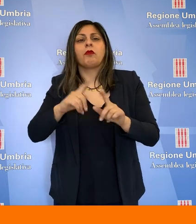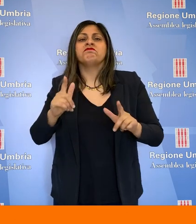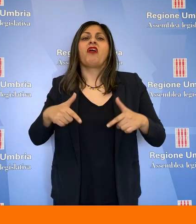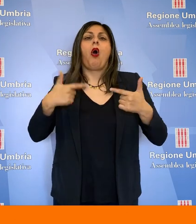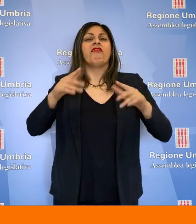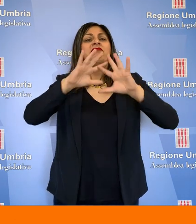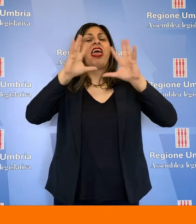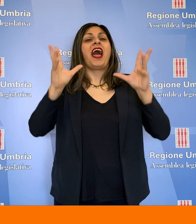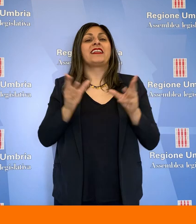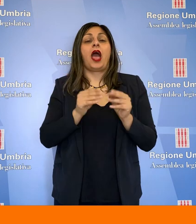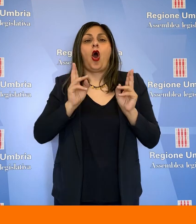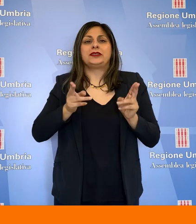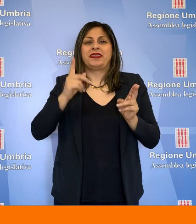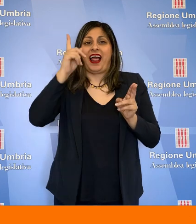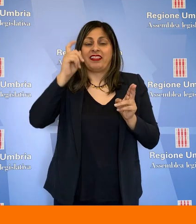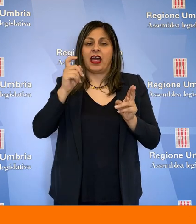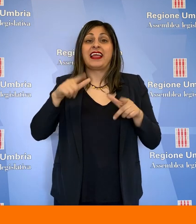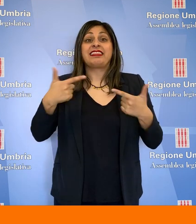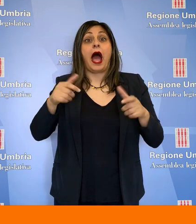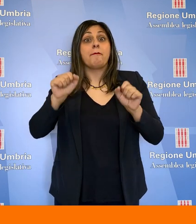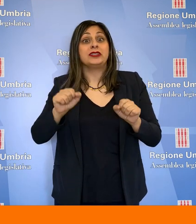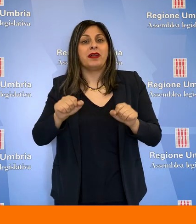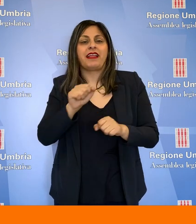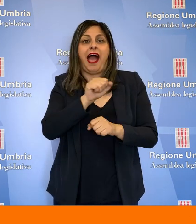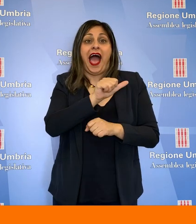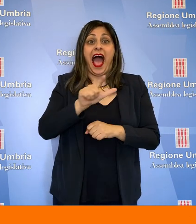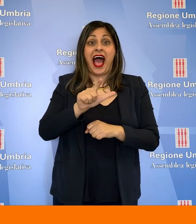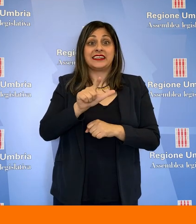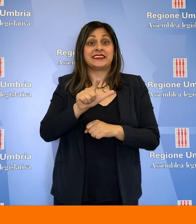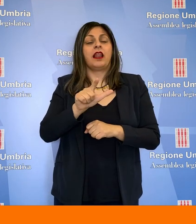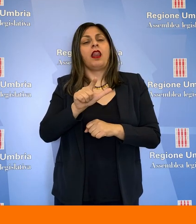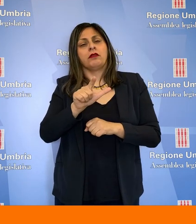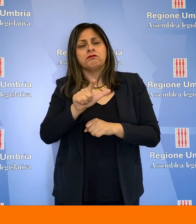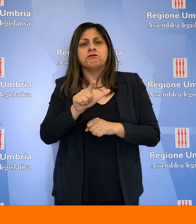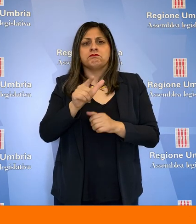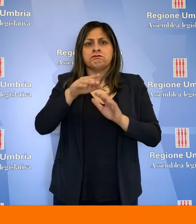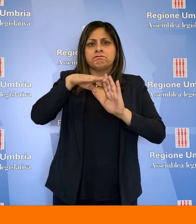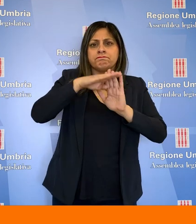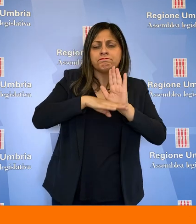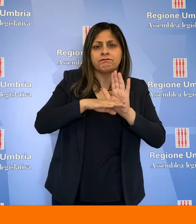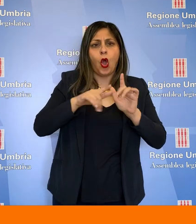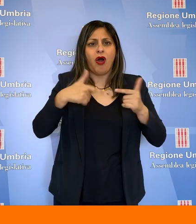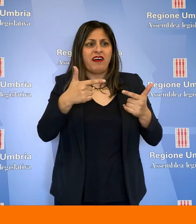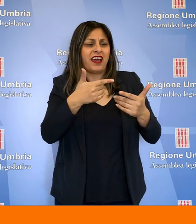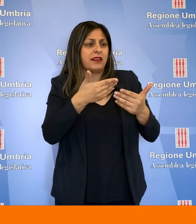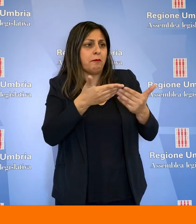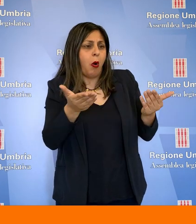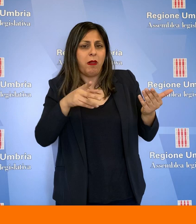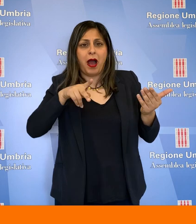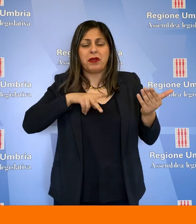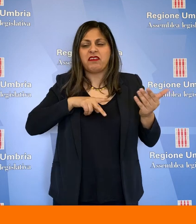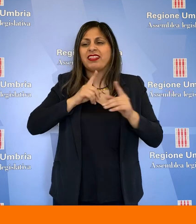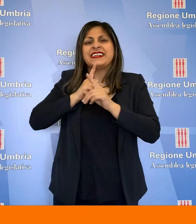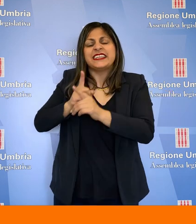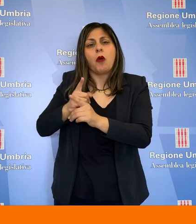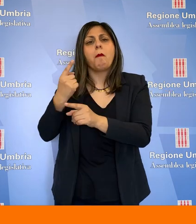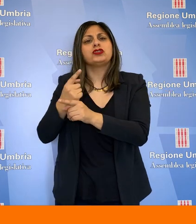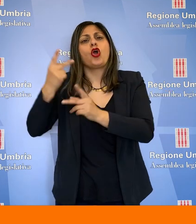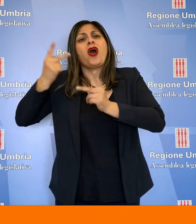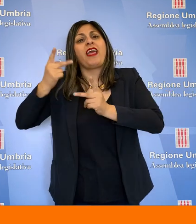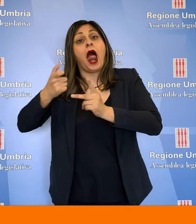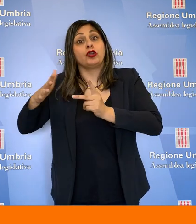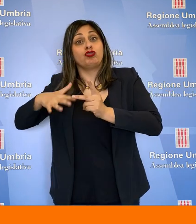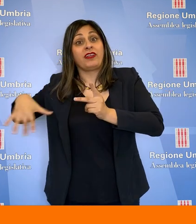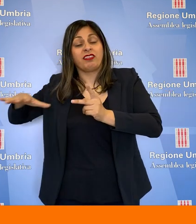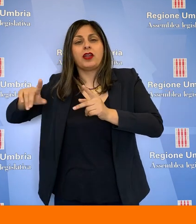sanità pubblica e l'offerta dell'azienda ospedaliera di Terni, consentendo alle ASL di programmare l'offerta pubblica e privata secondo